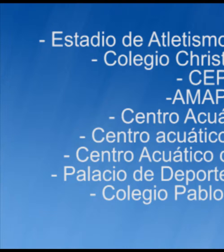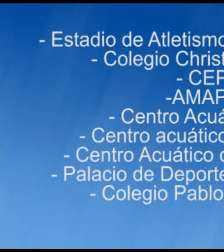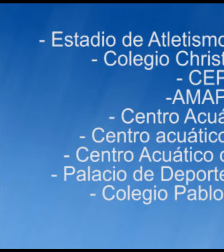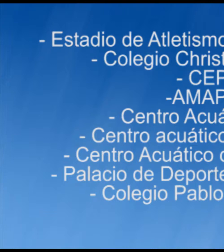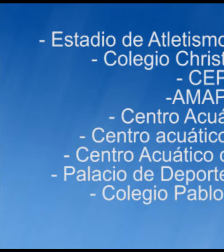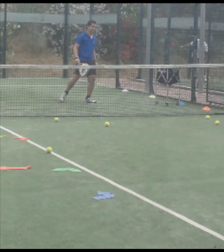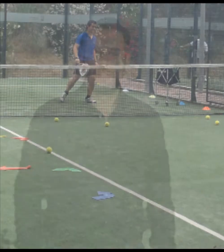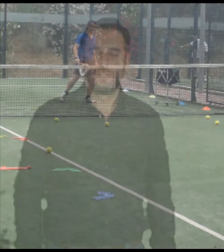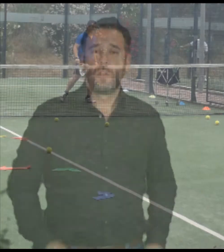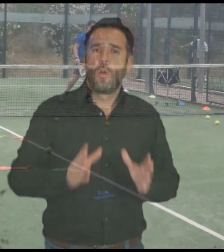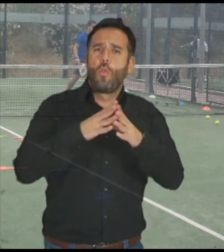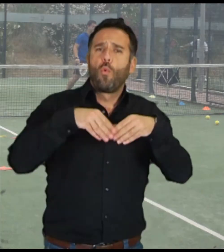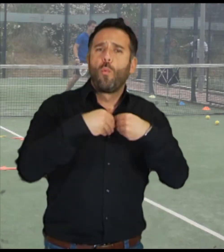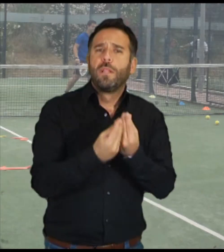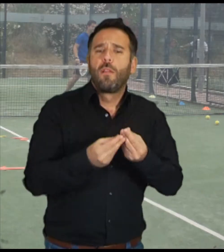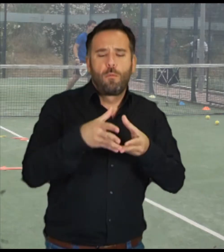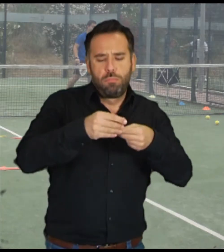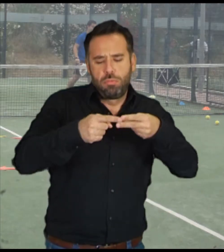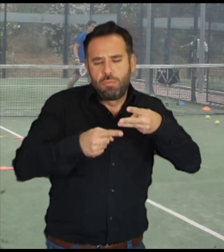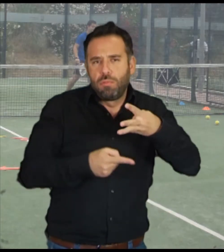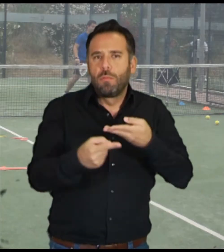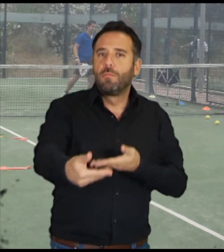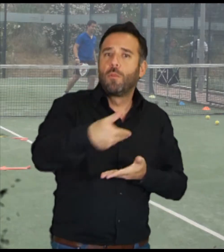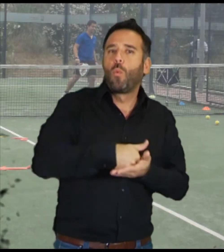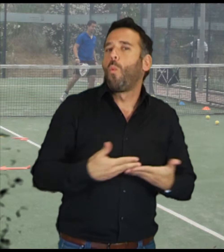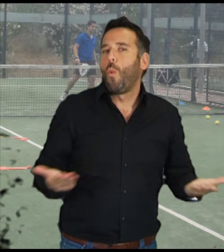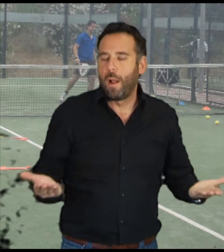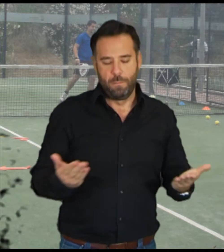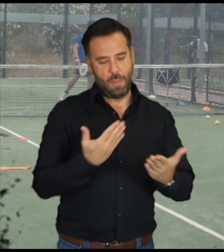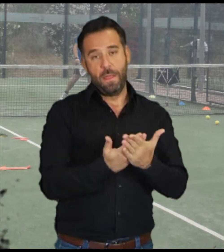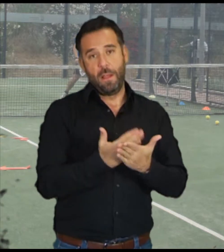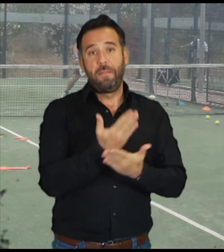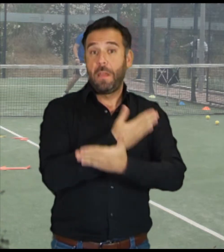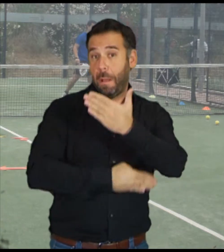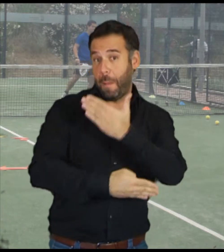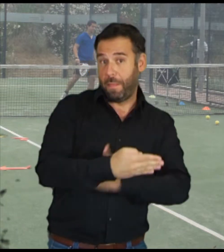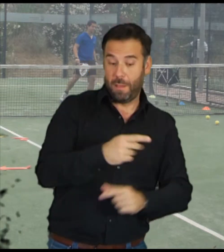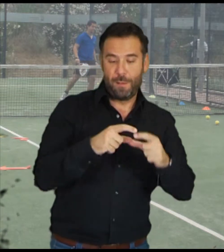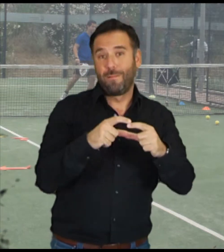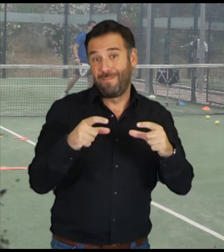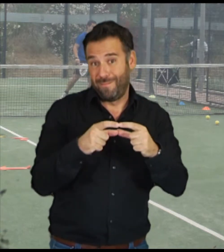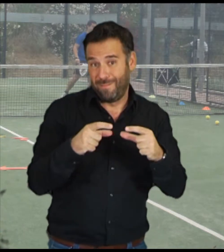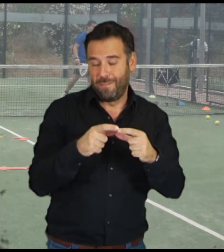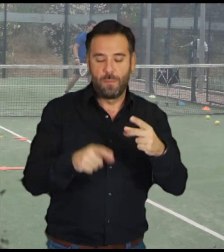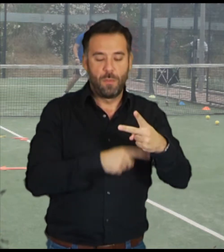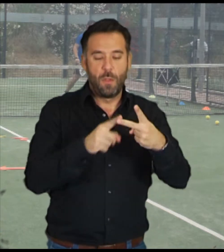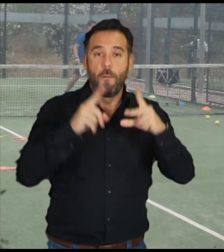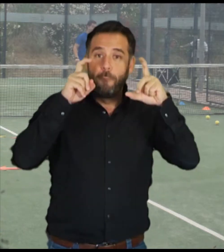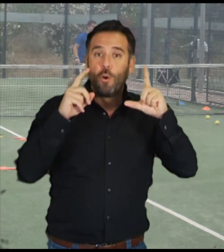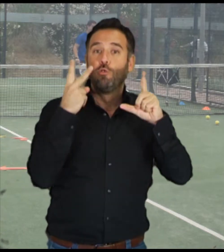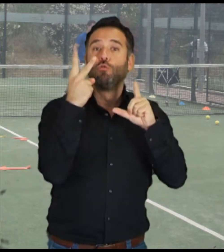Documentación necesaria para inscribirse Certificado de Discapacidad Dos fotografías tamaño carnet